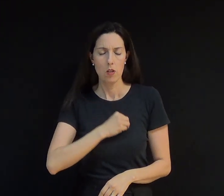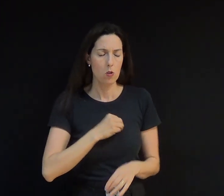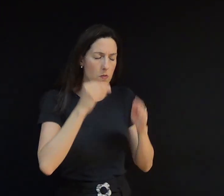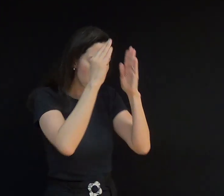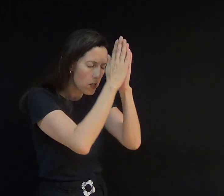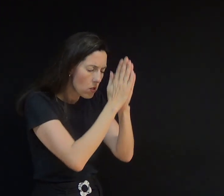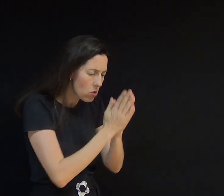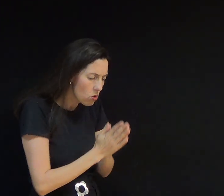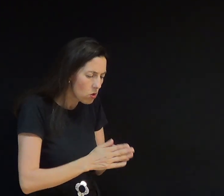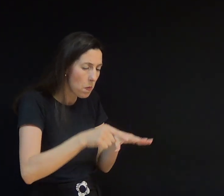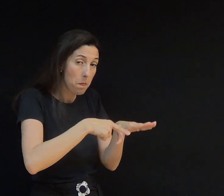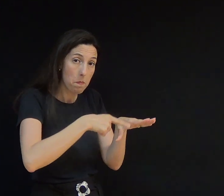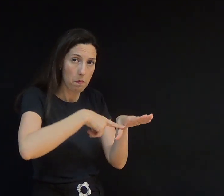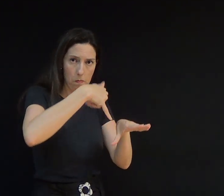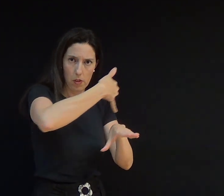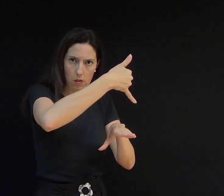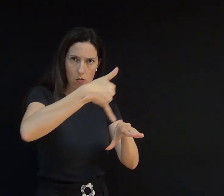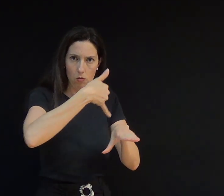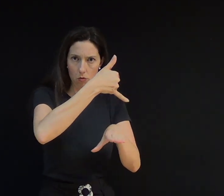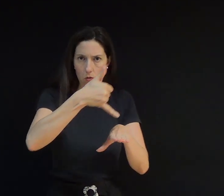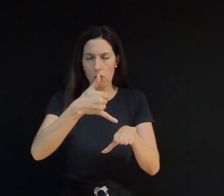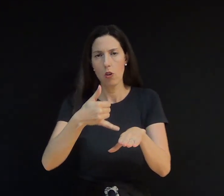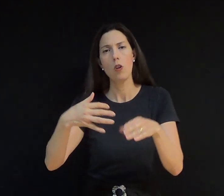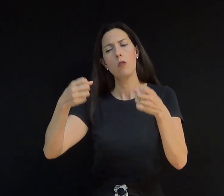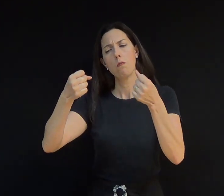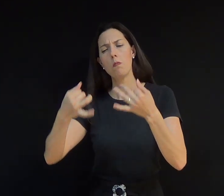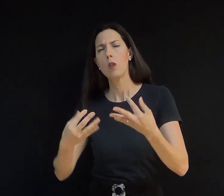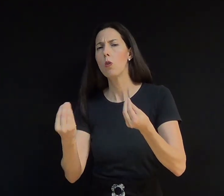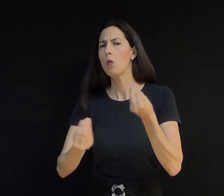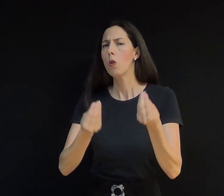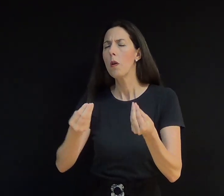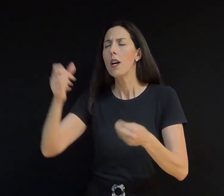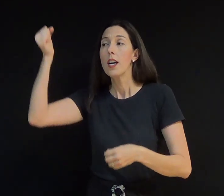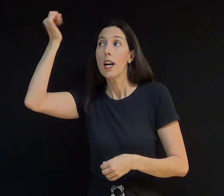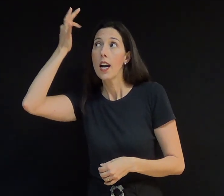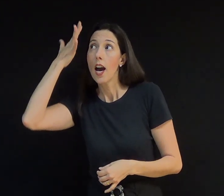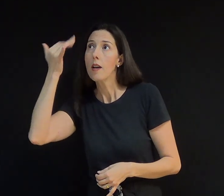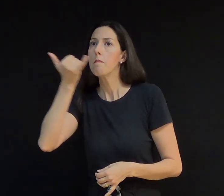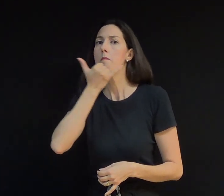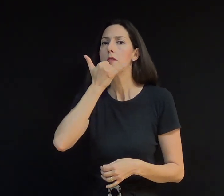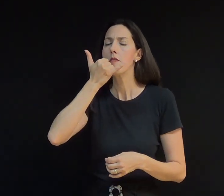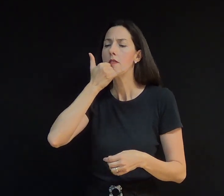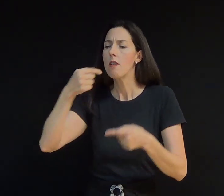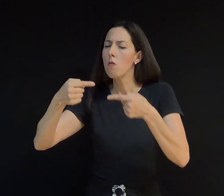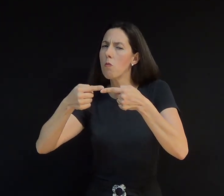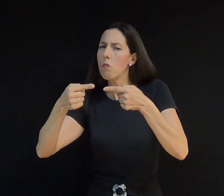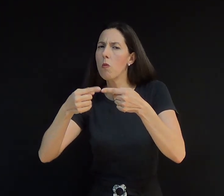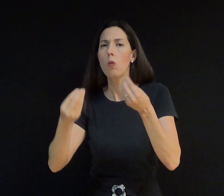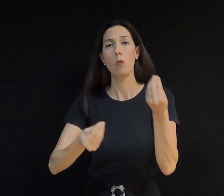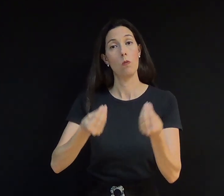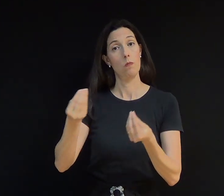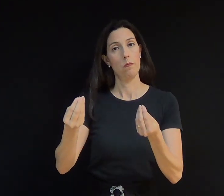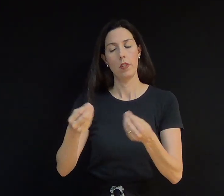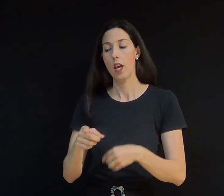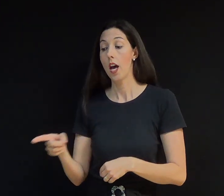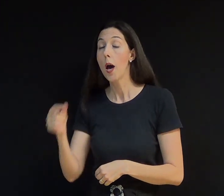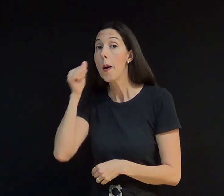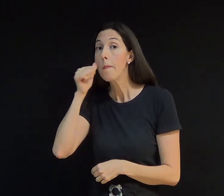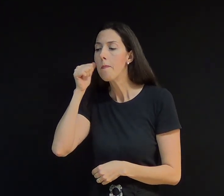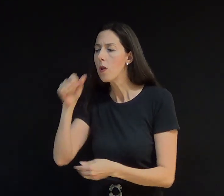relaciona o amor com a gratidão pela graça do perdão. Essa mulher direciona a sua devoção demonstrada pela sua fé